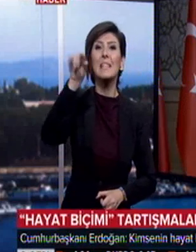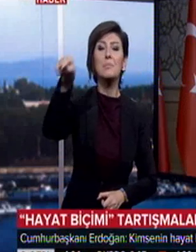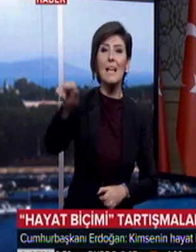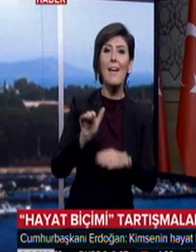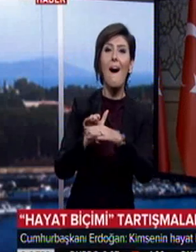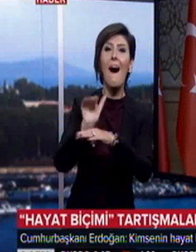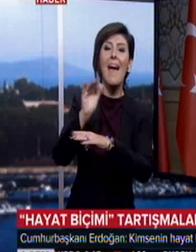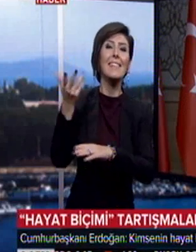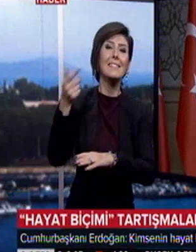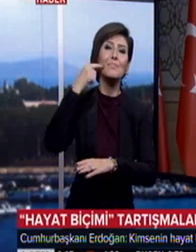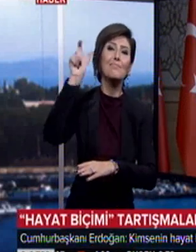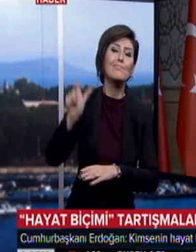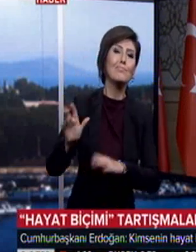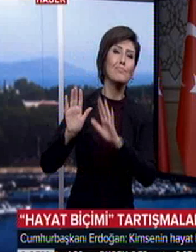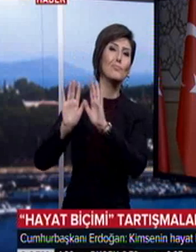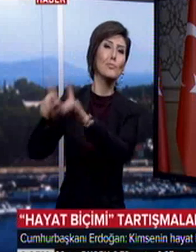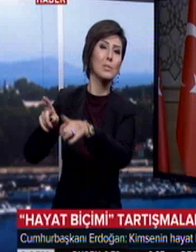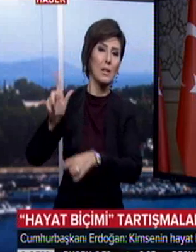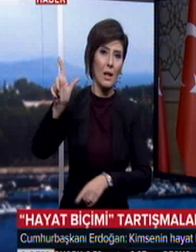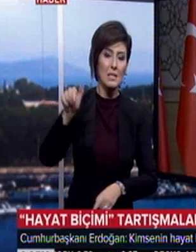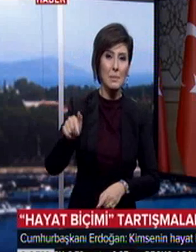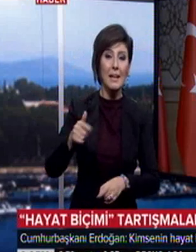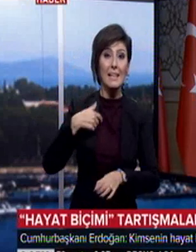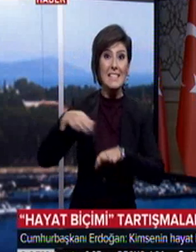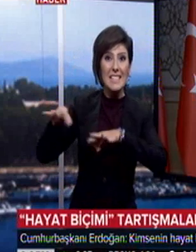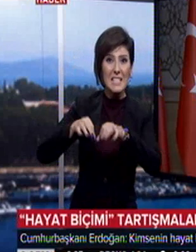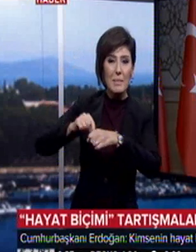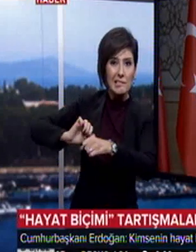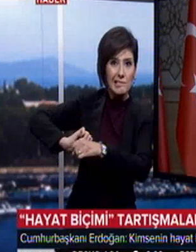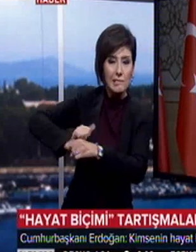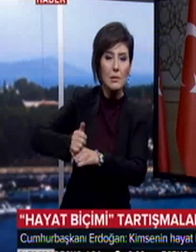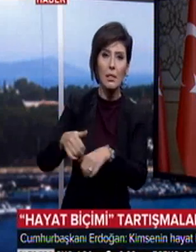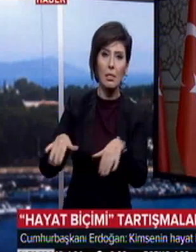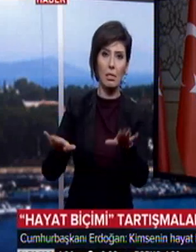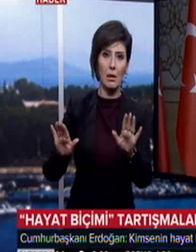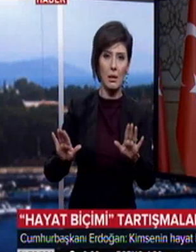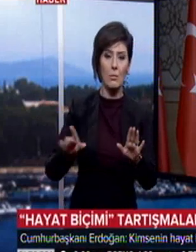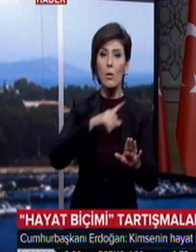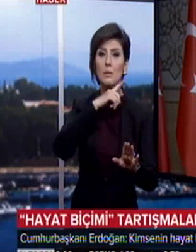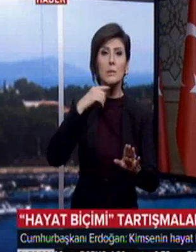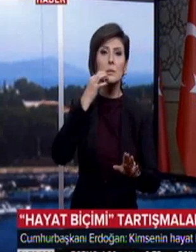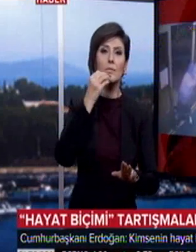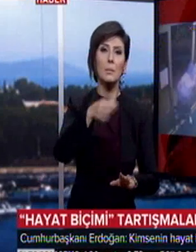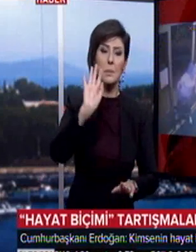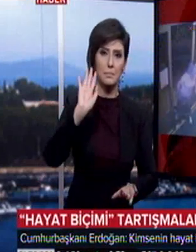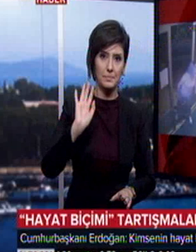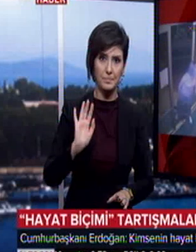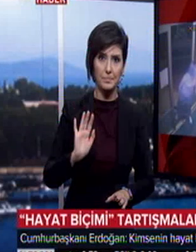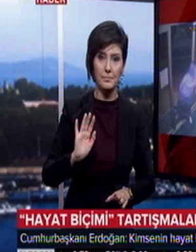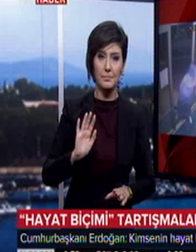sistematik bir tehdit altında değildir. Buna asla müsaade etmeyiz. Ezan okunmasına